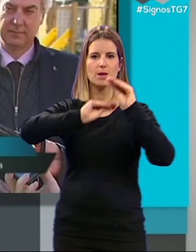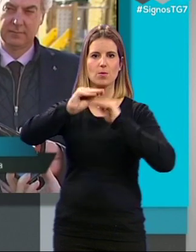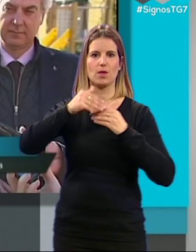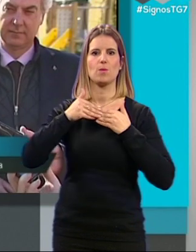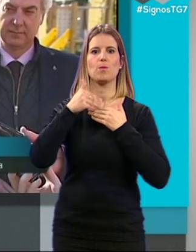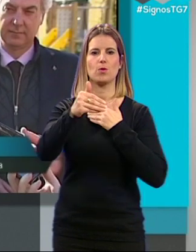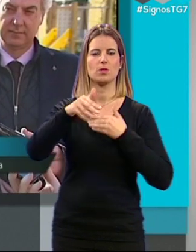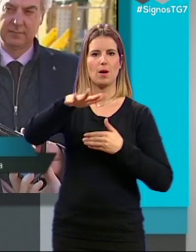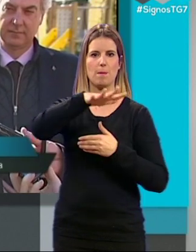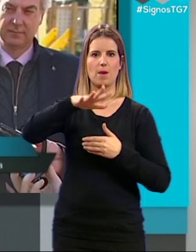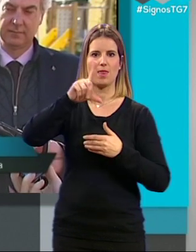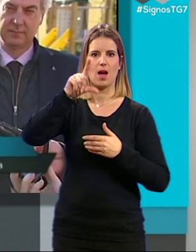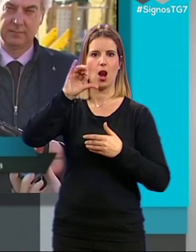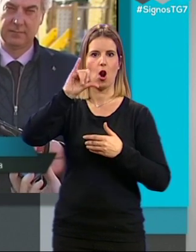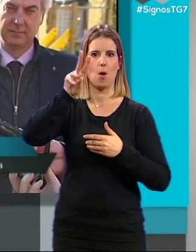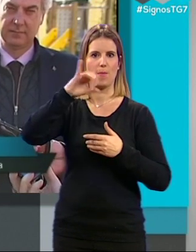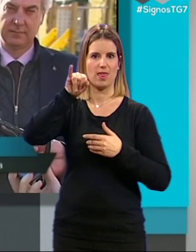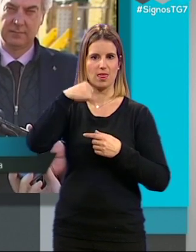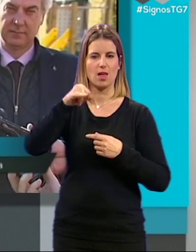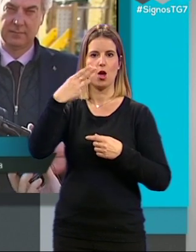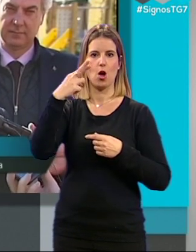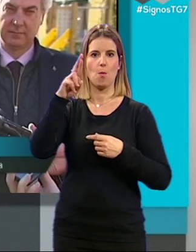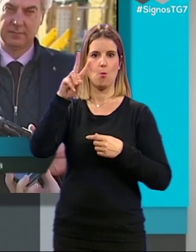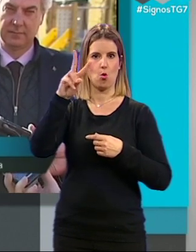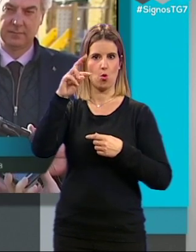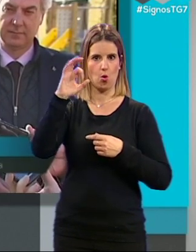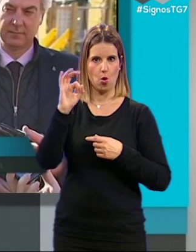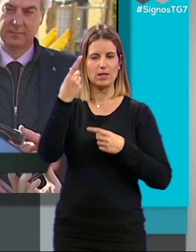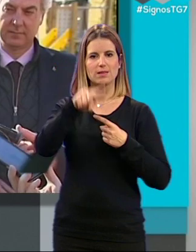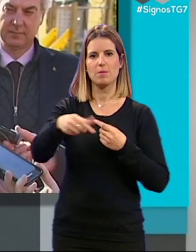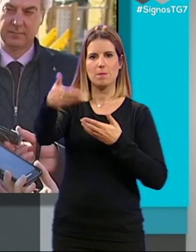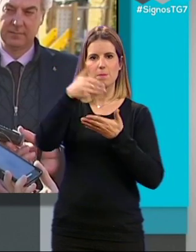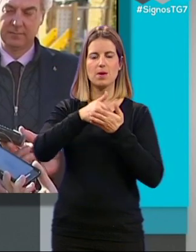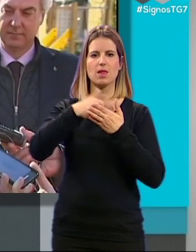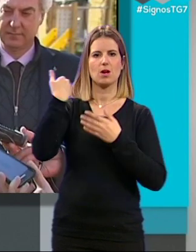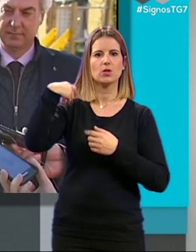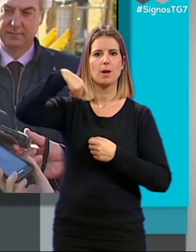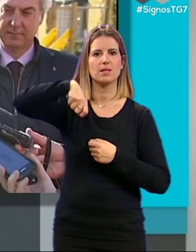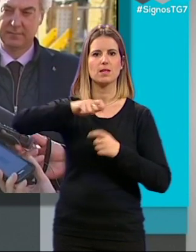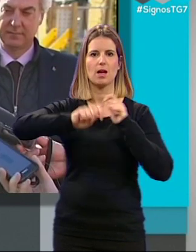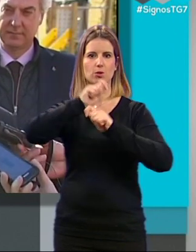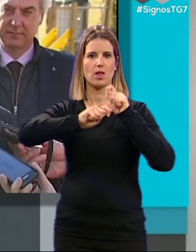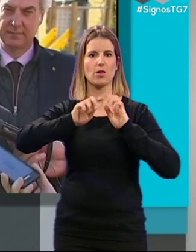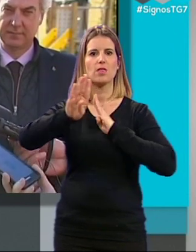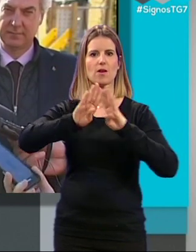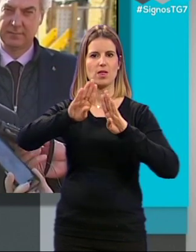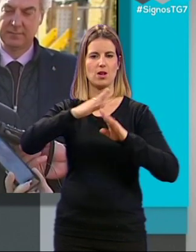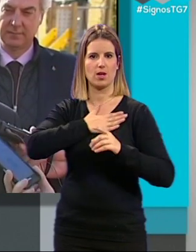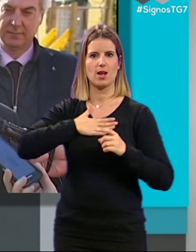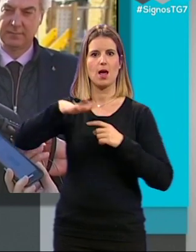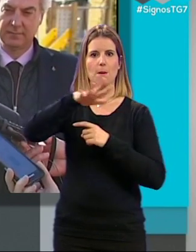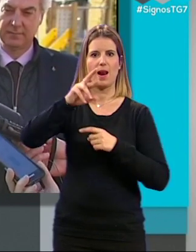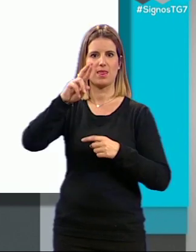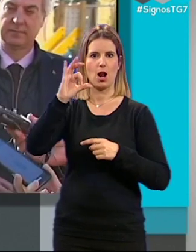este distrito de la plaza López Burgo, también de unas mejoras que nos pidió el otro día la presidenta de la Asociación de Vecinos en la Plaza del Rocío,